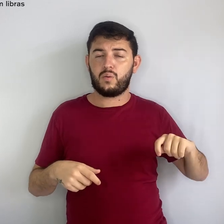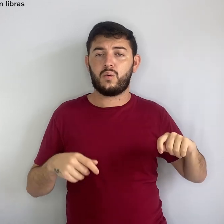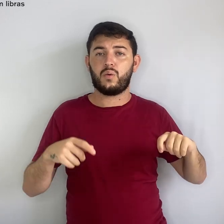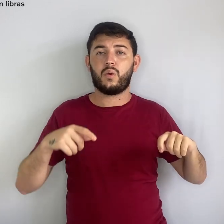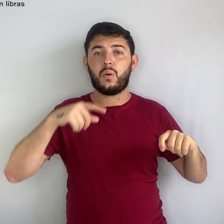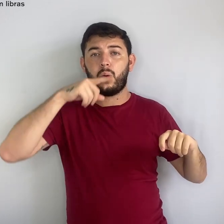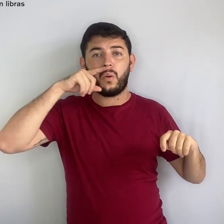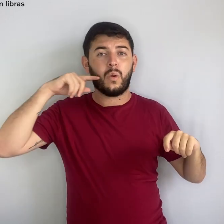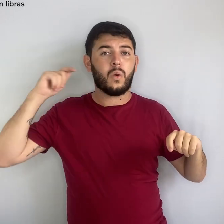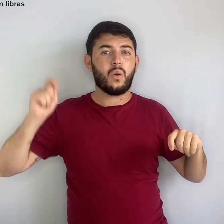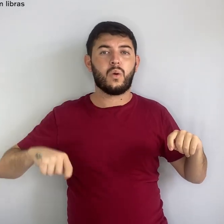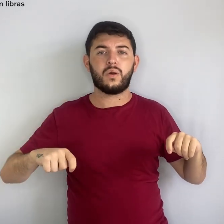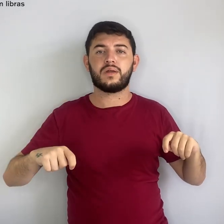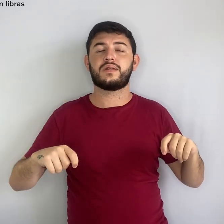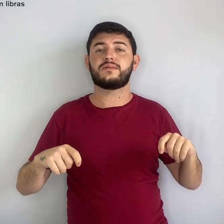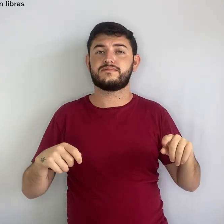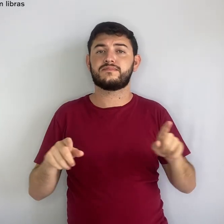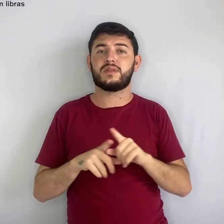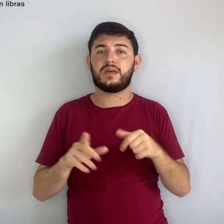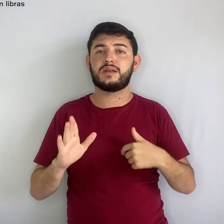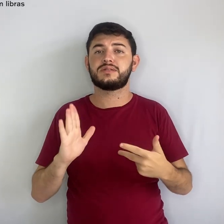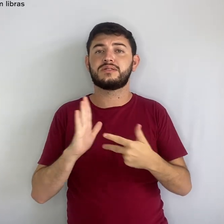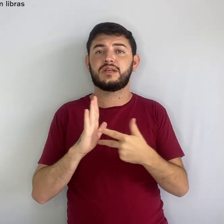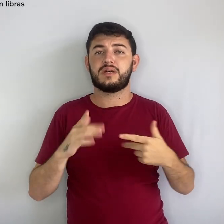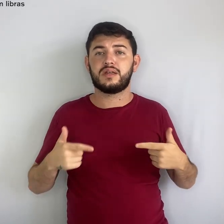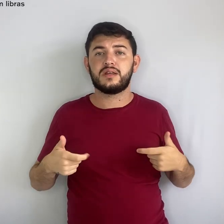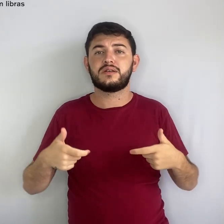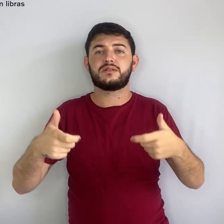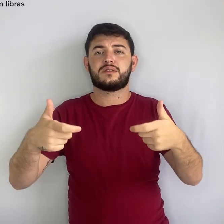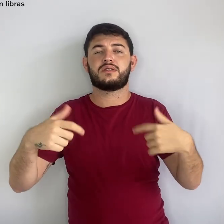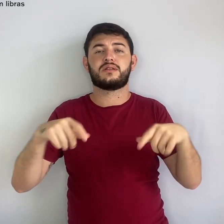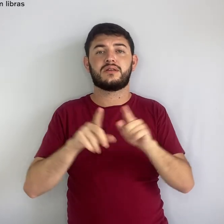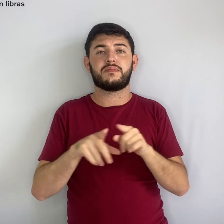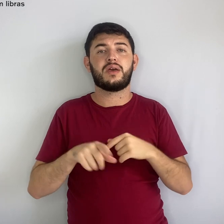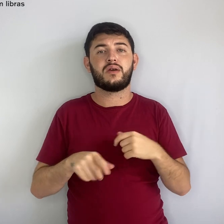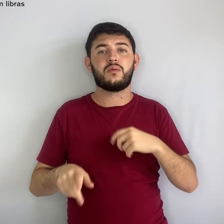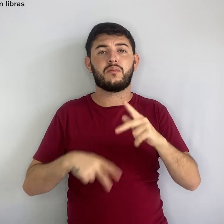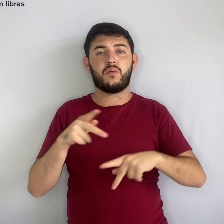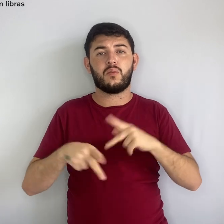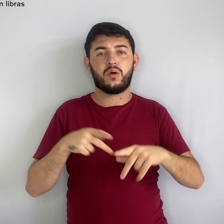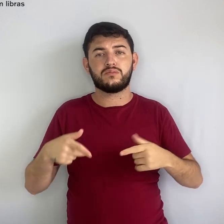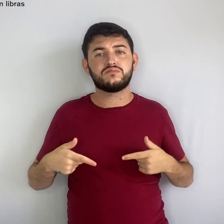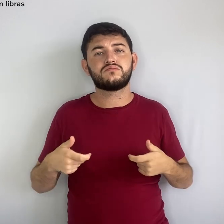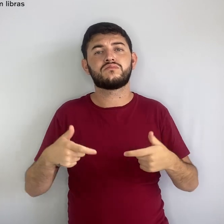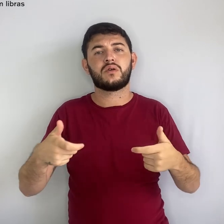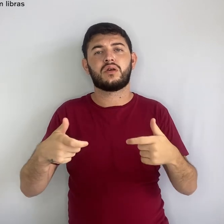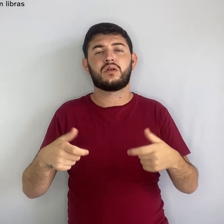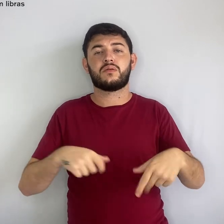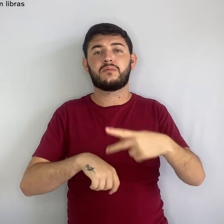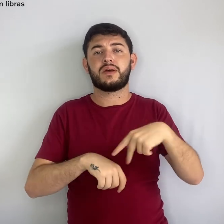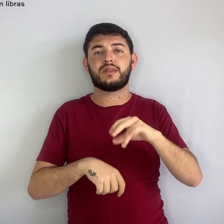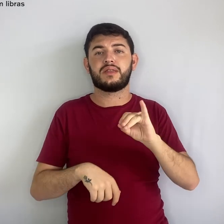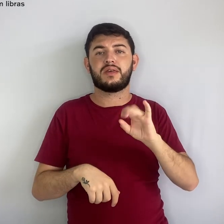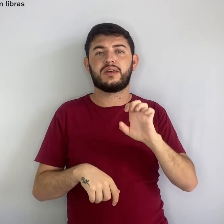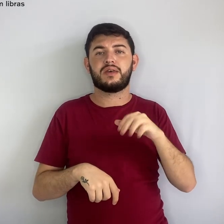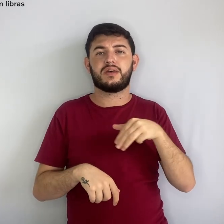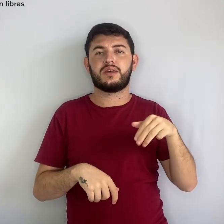guerra da Síria e a guerra civil no Iêmen. Outros conflitos armados, em grande